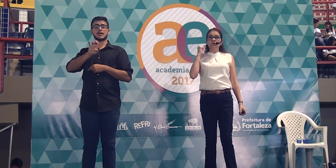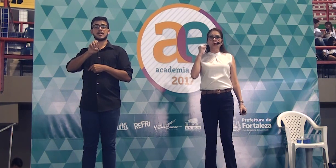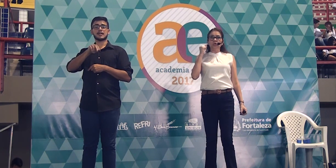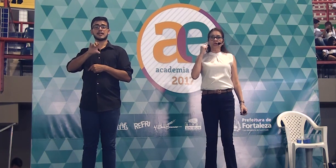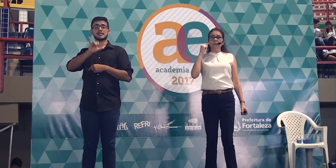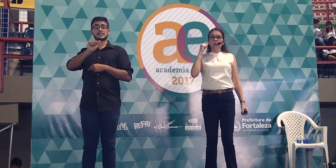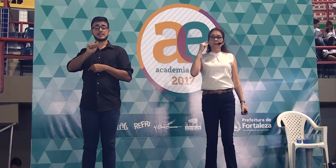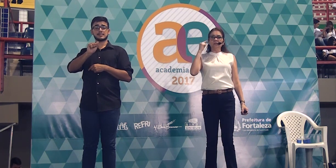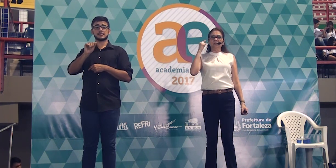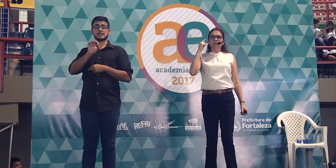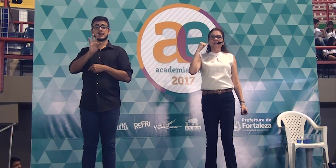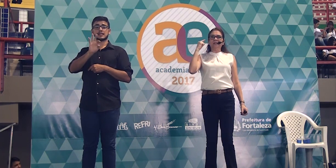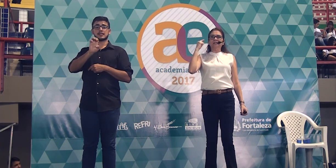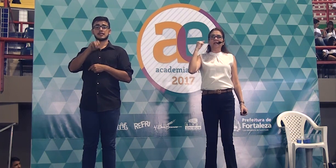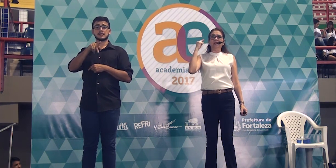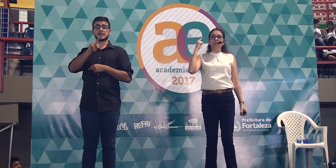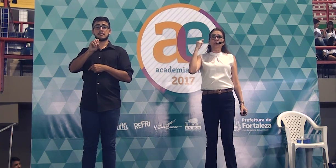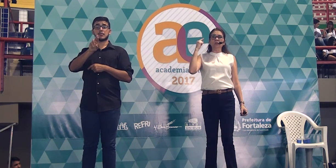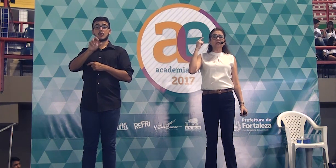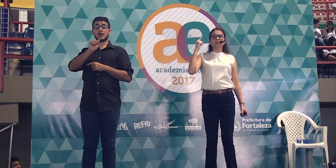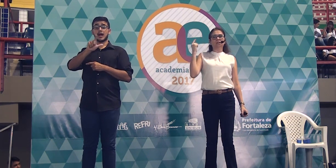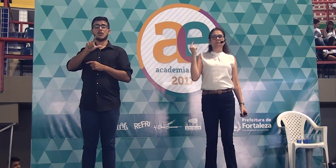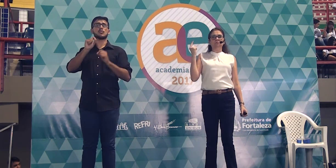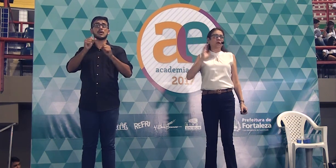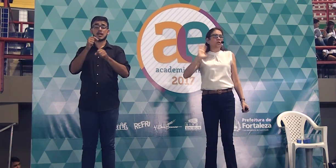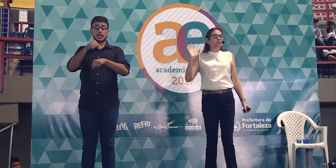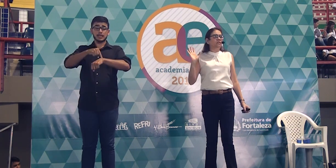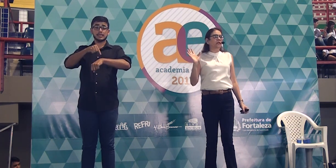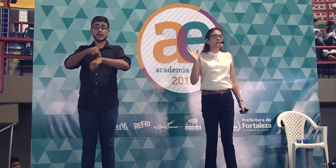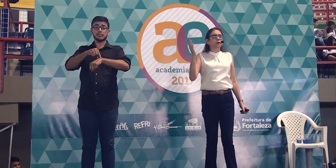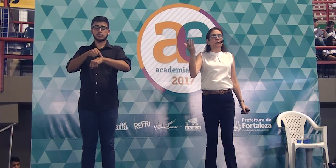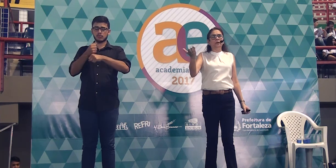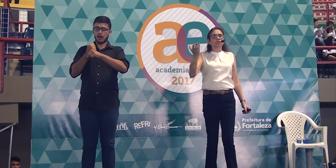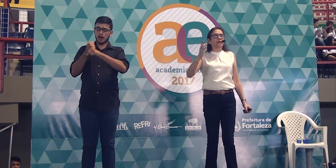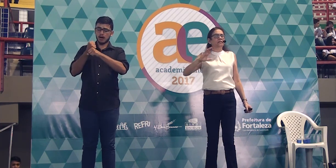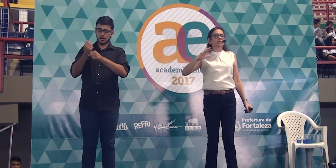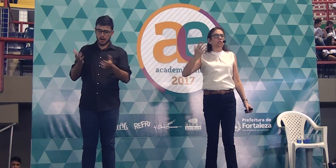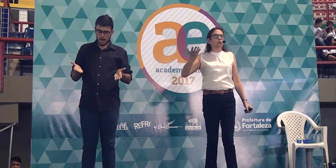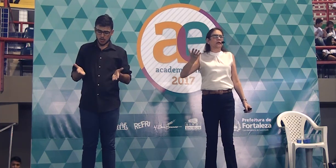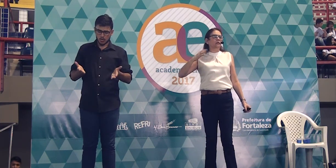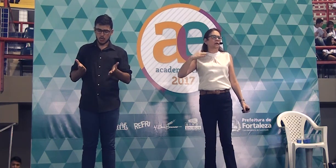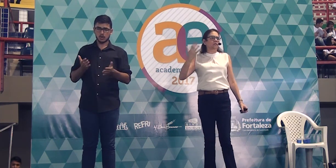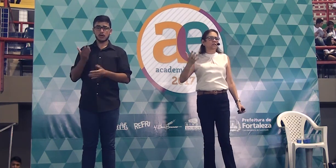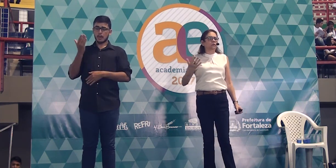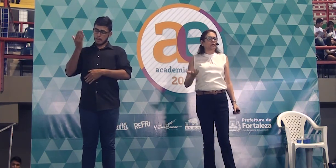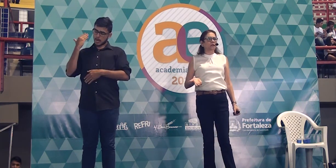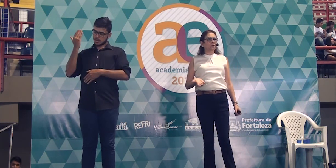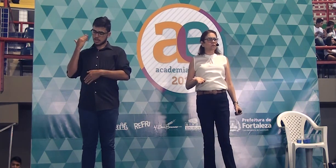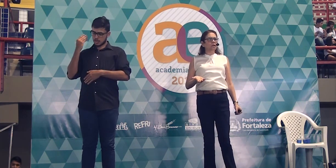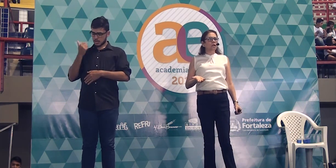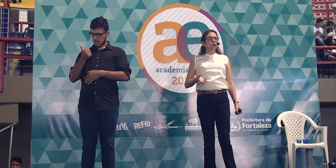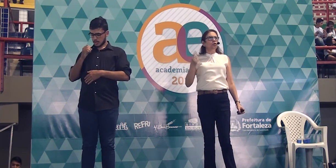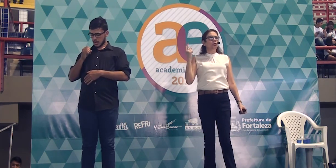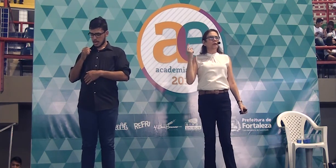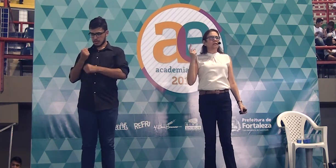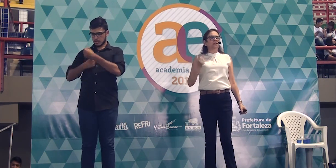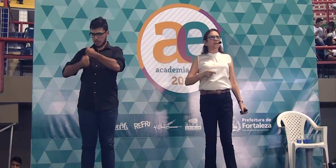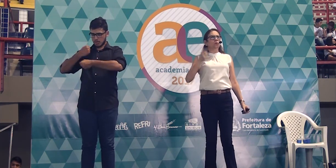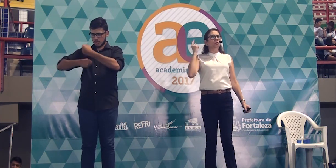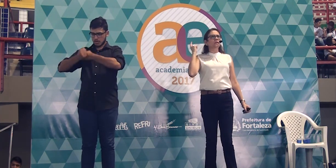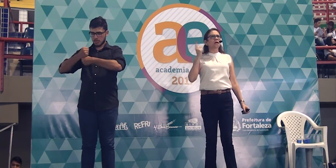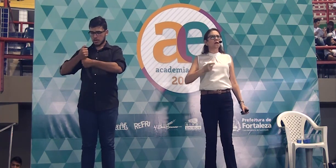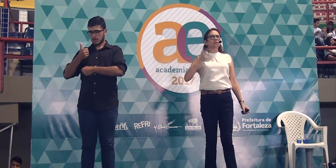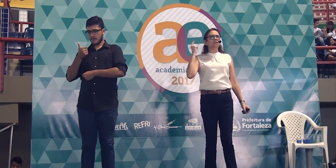Nos últimos decênios, que eu não sei se é um período de 10 anos, de 40 anos, de 50 anos, no